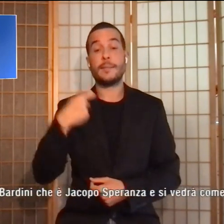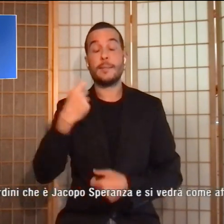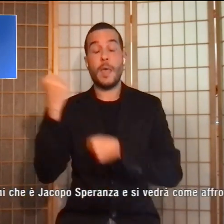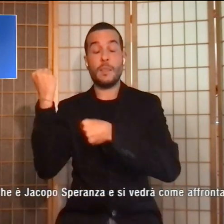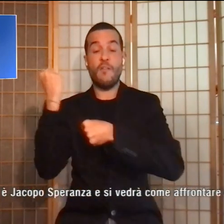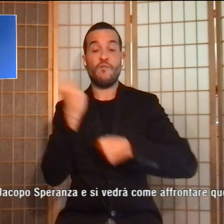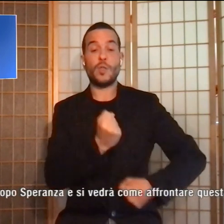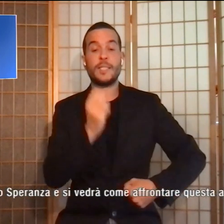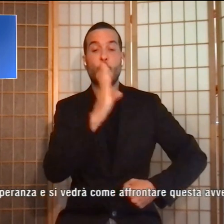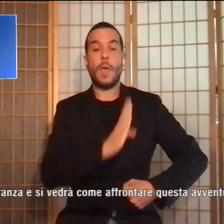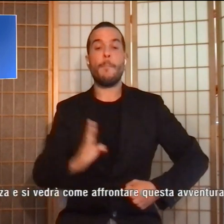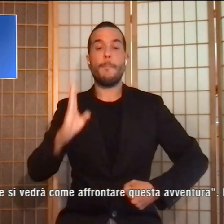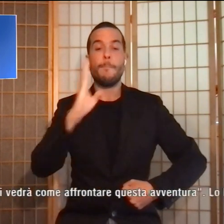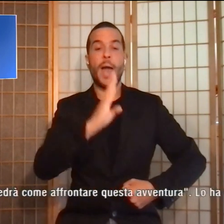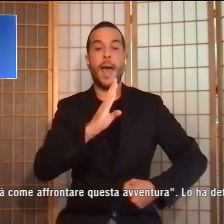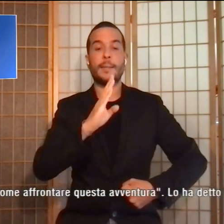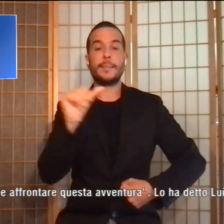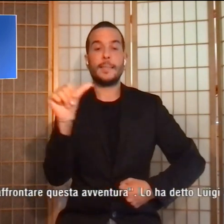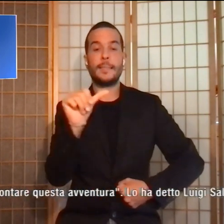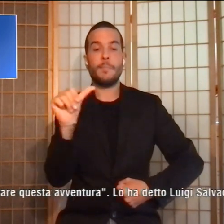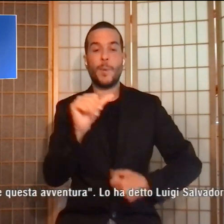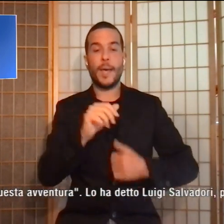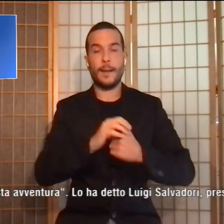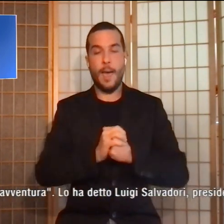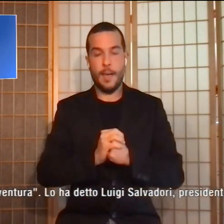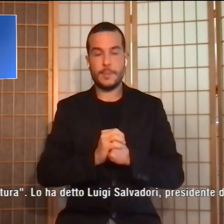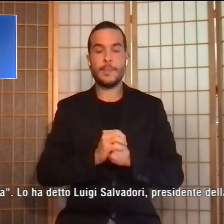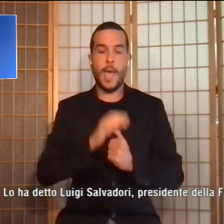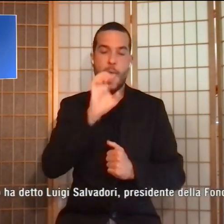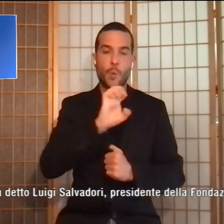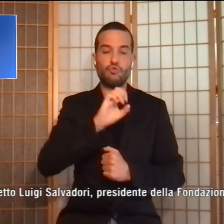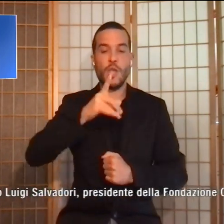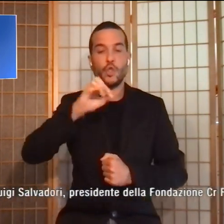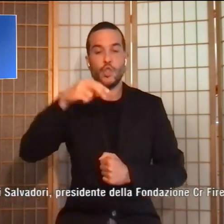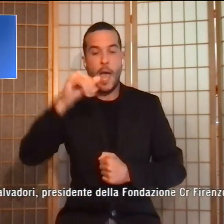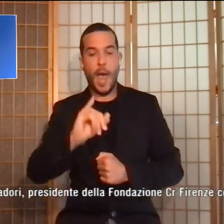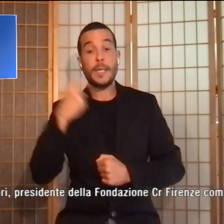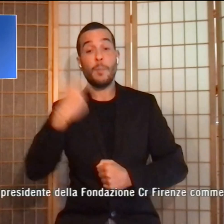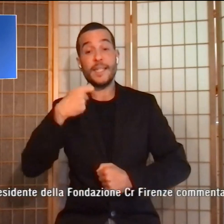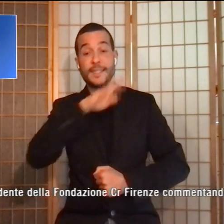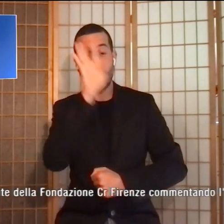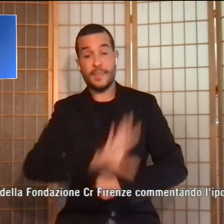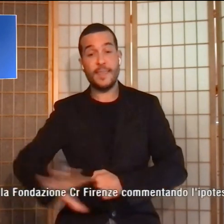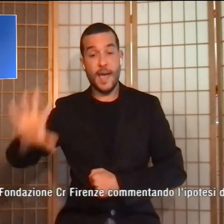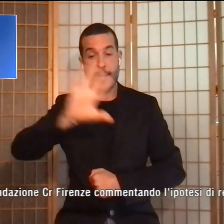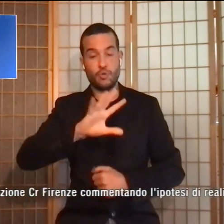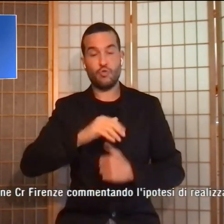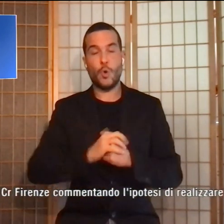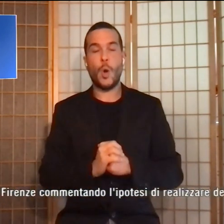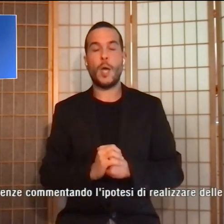Bardini Speranza e Eugenio Gianni, il presidente della regione toscana per